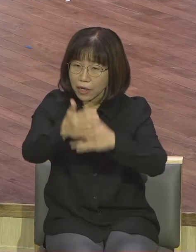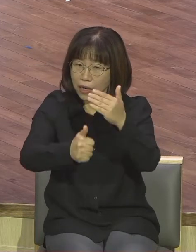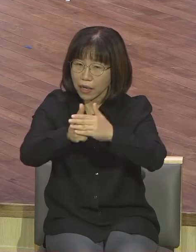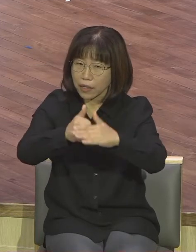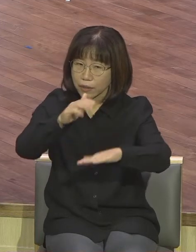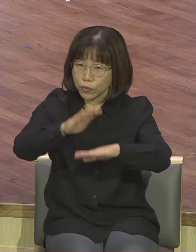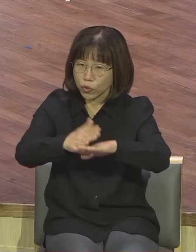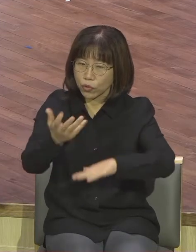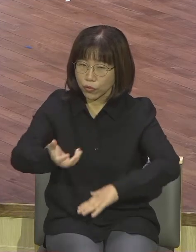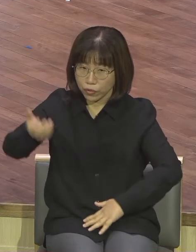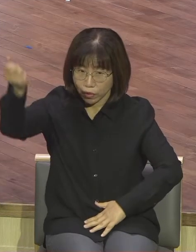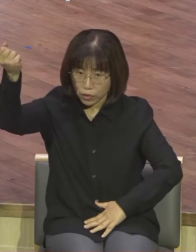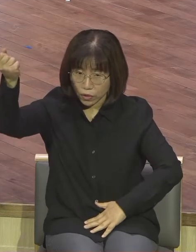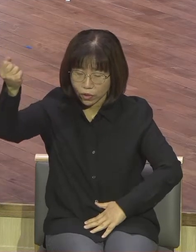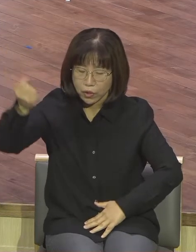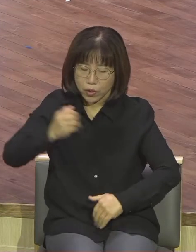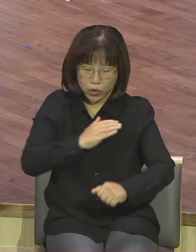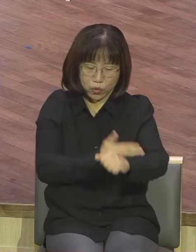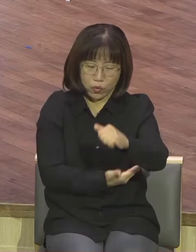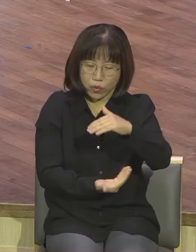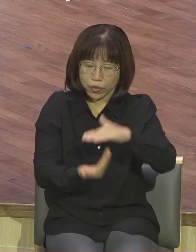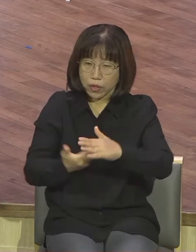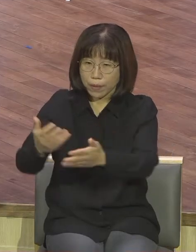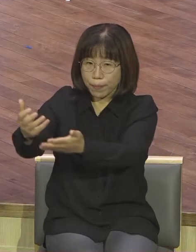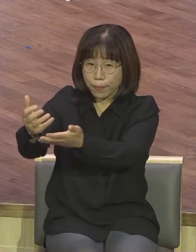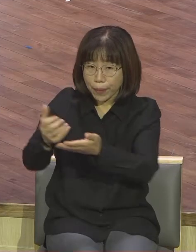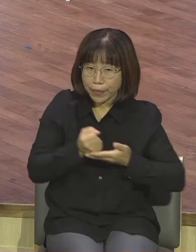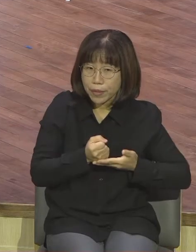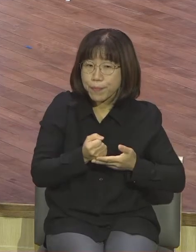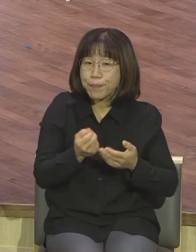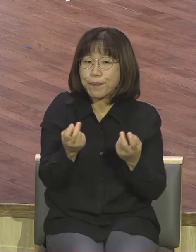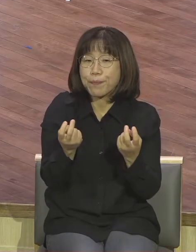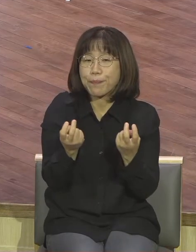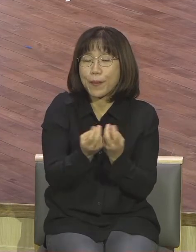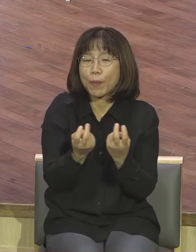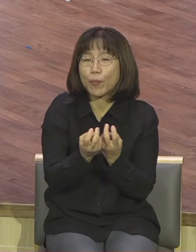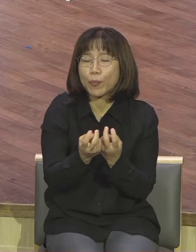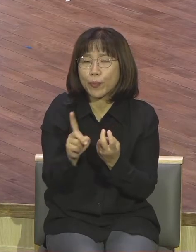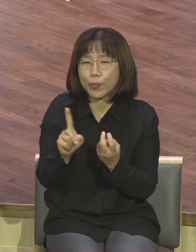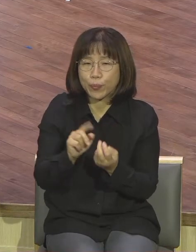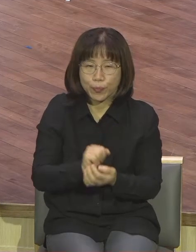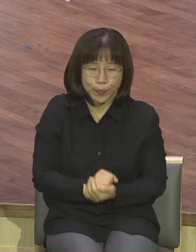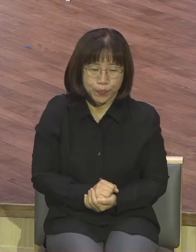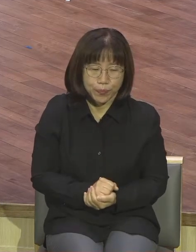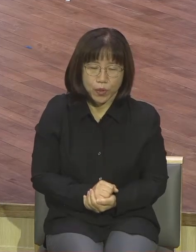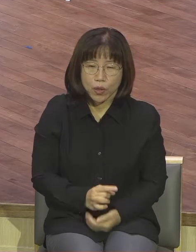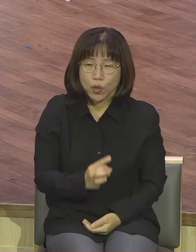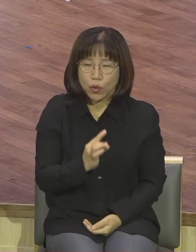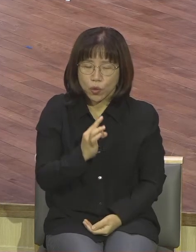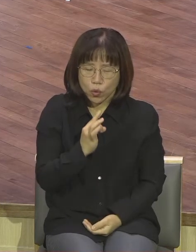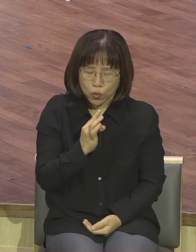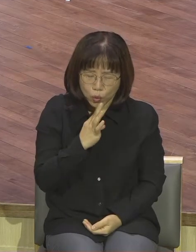그 권능을 받는 데는 오직 한 가지 조건이 있다 그것은 바로 절대 순종이다 그랬어요